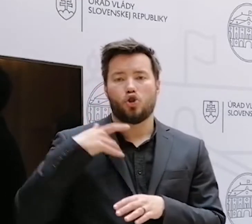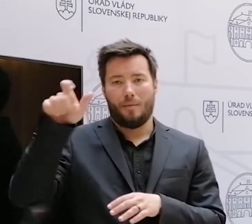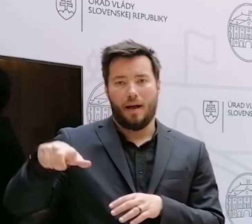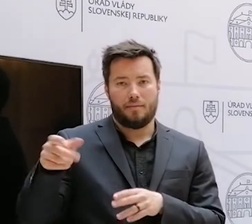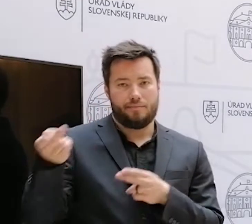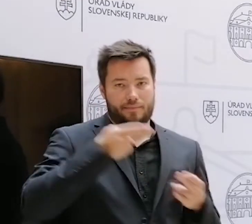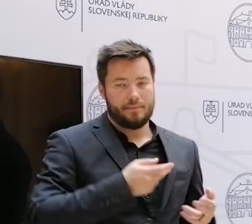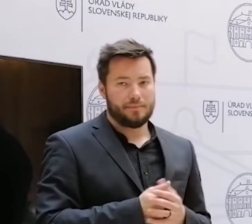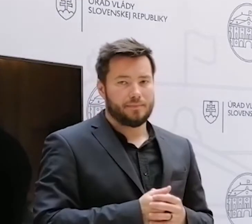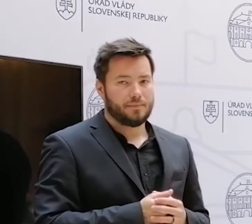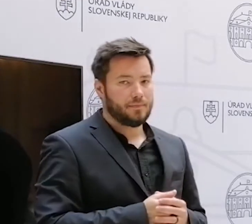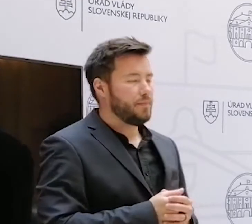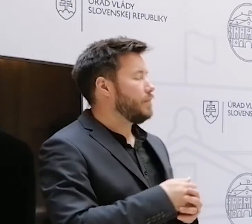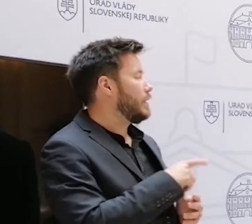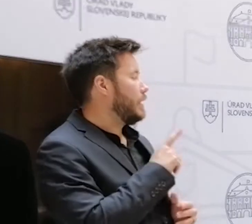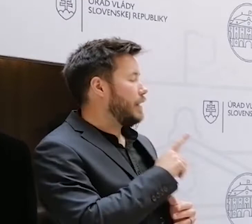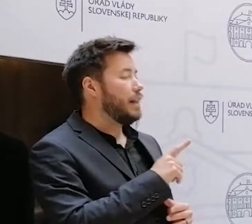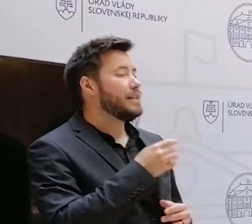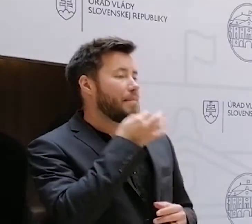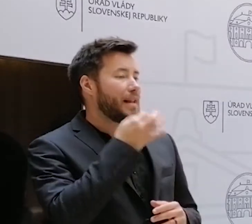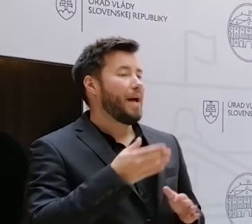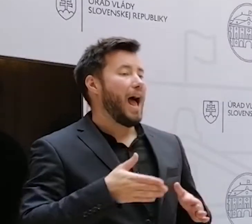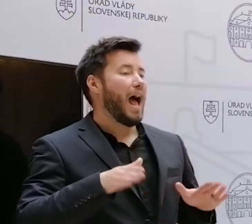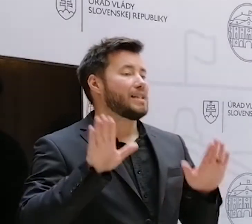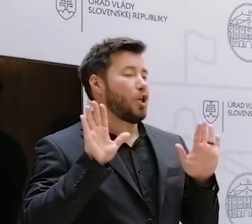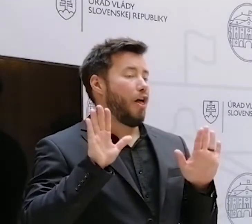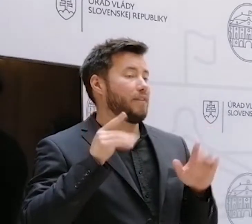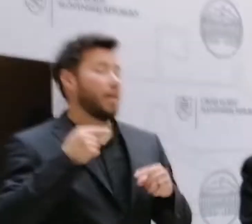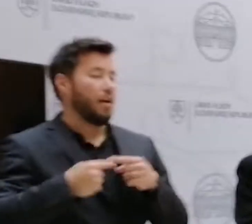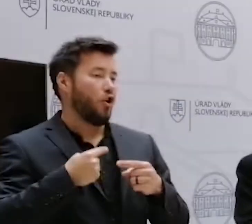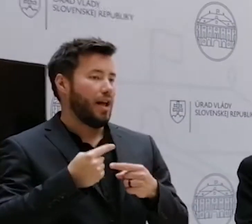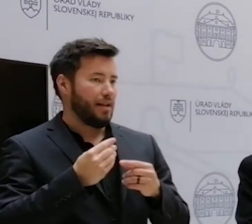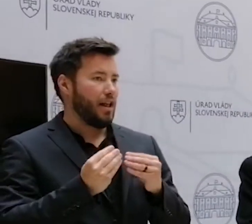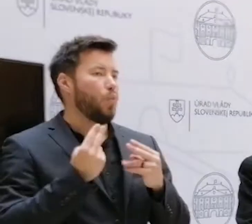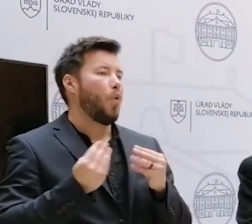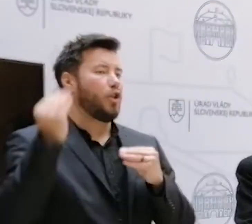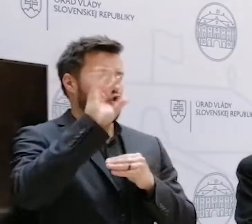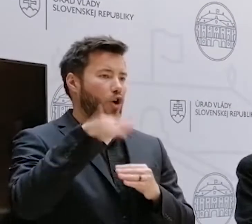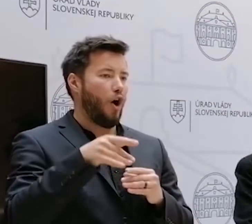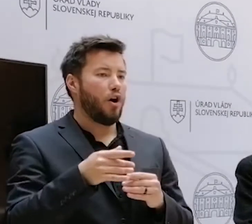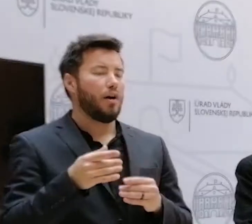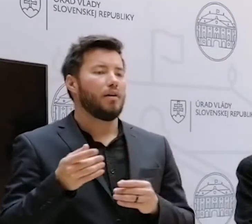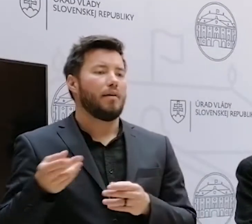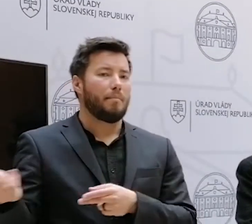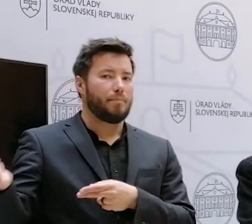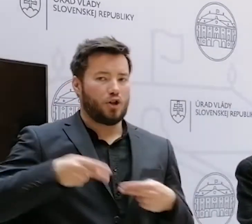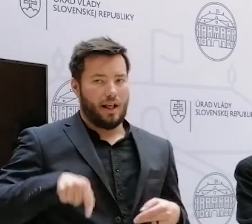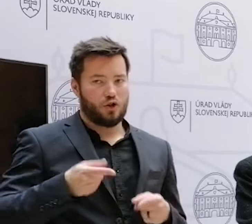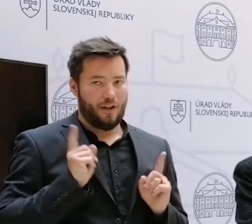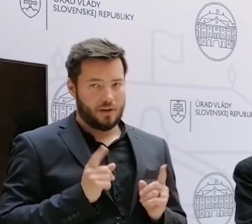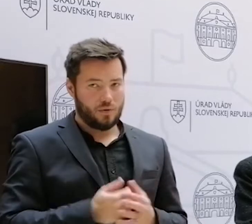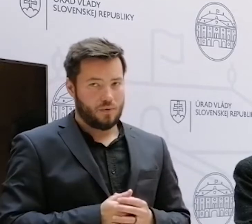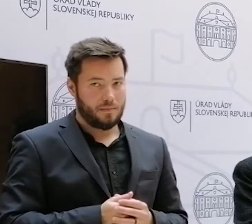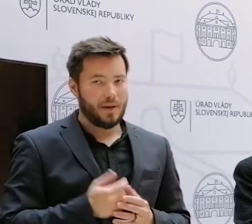nadradené vydávaciemu konaniu, aká je šanca, že ho dostaneme k nám? Je to veľmi dobrá otázka, ale nevieme, či naozaj tú